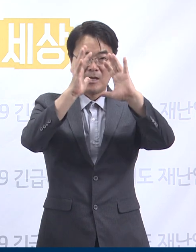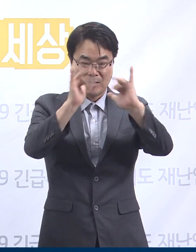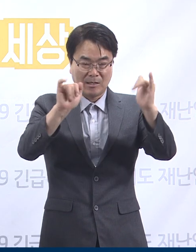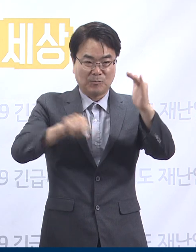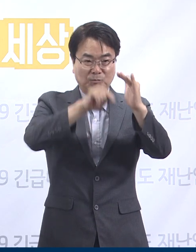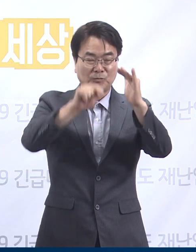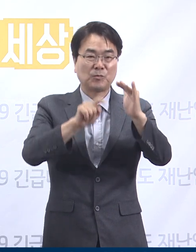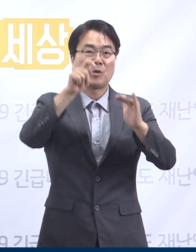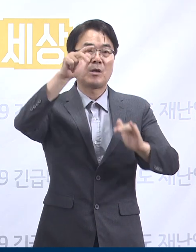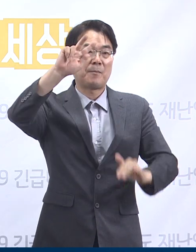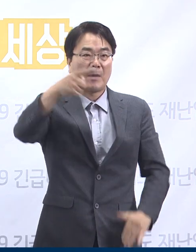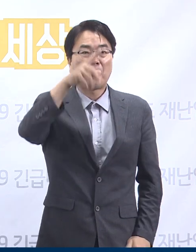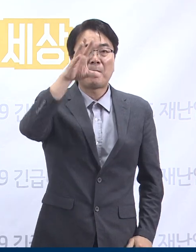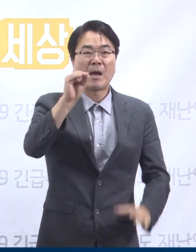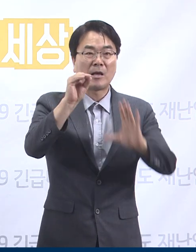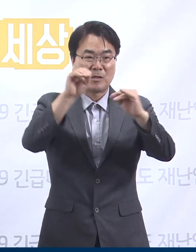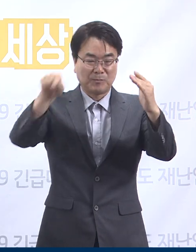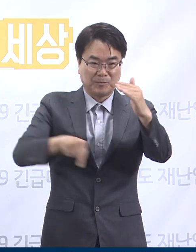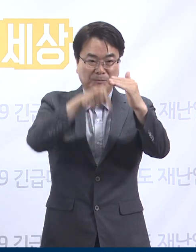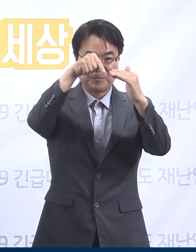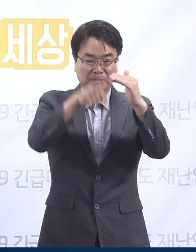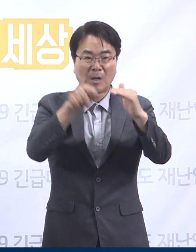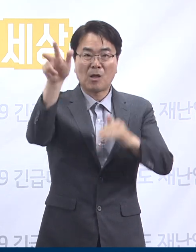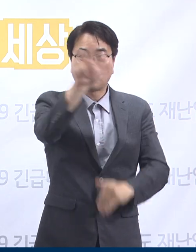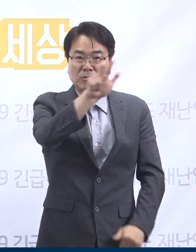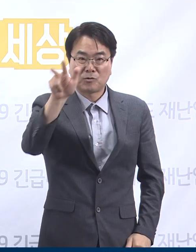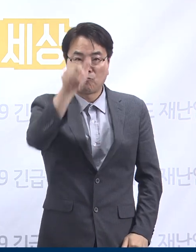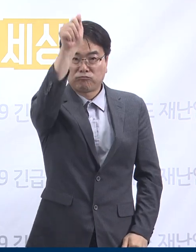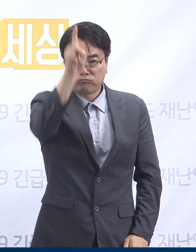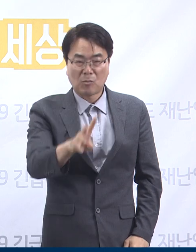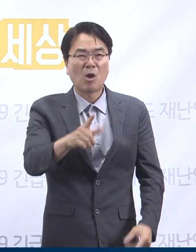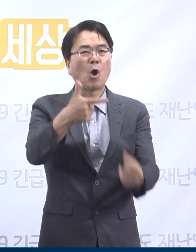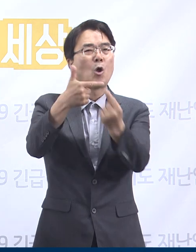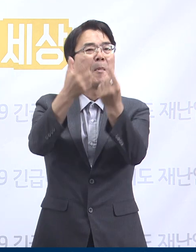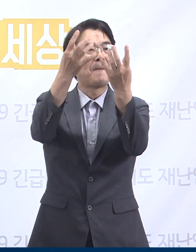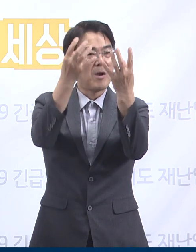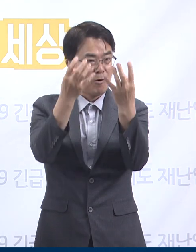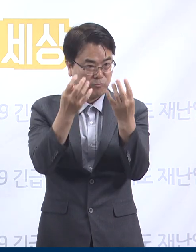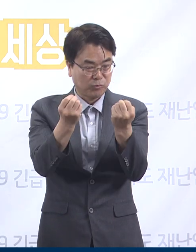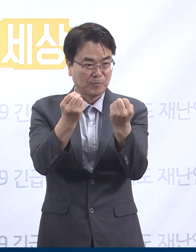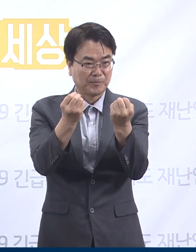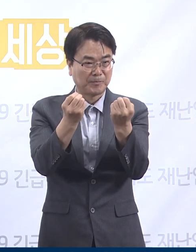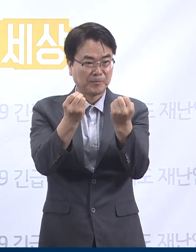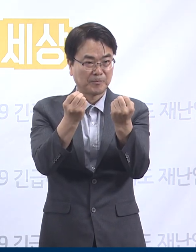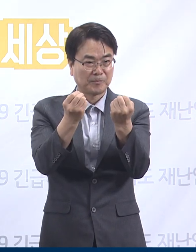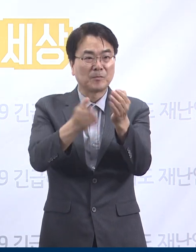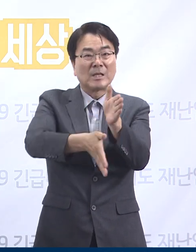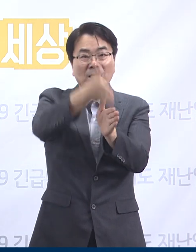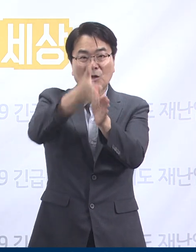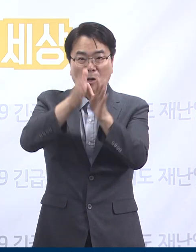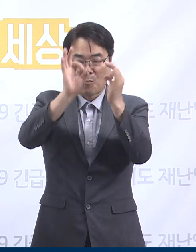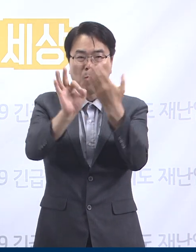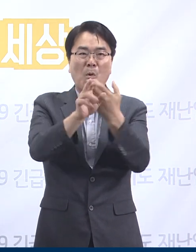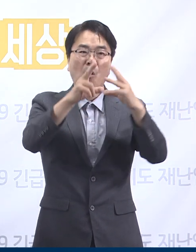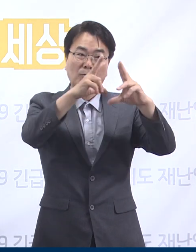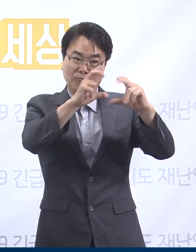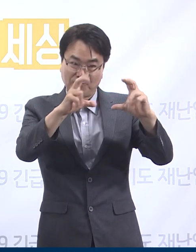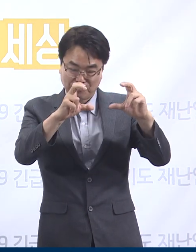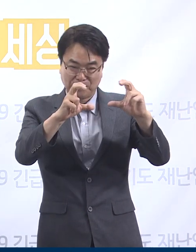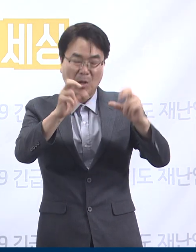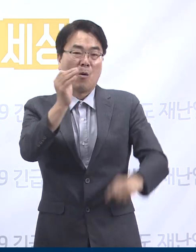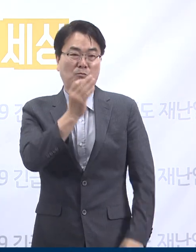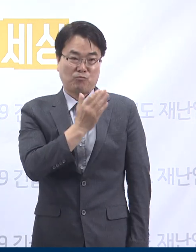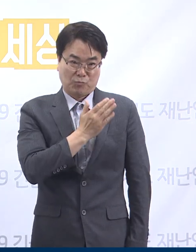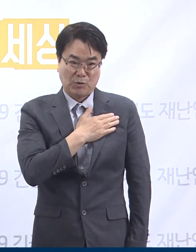수는 7.6명으로 전국 17개 시 도중 여섯 번째이며 시군별로는 성남시 158명, 부천시